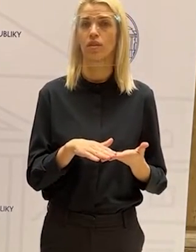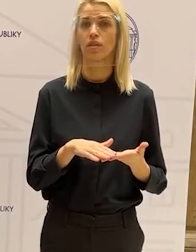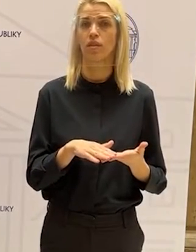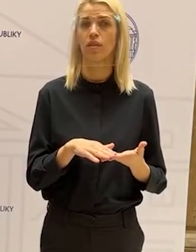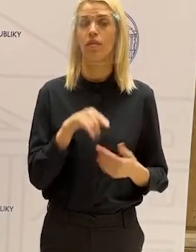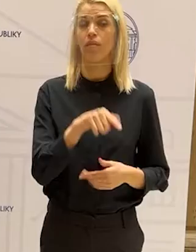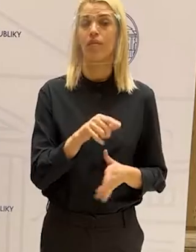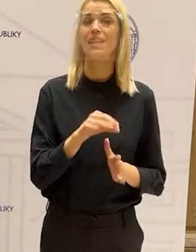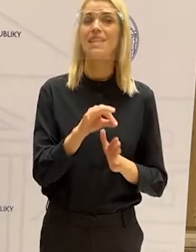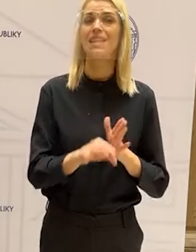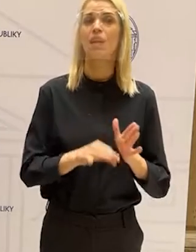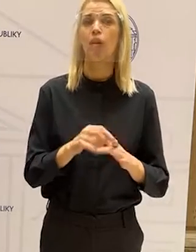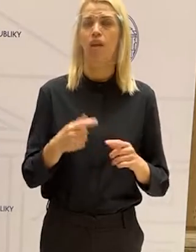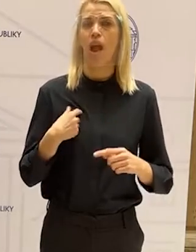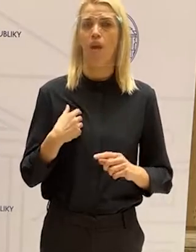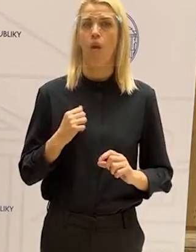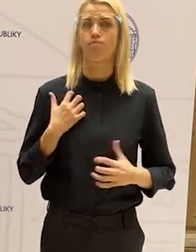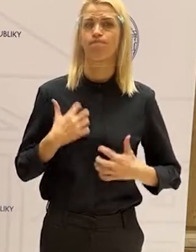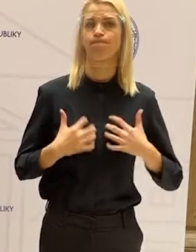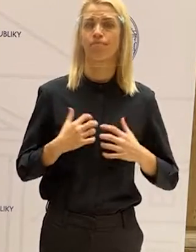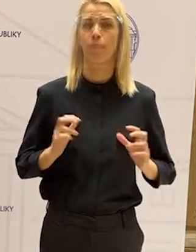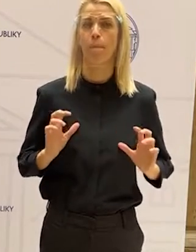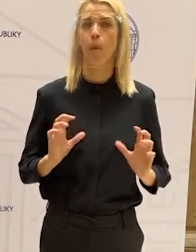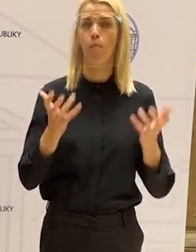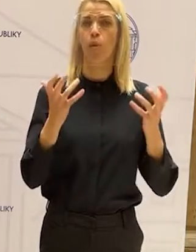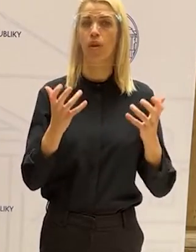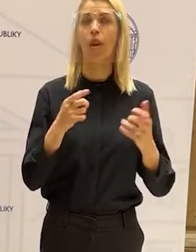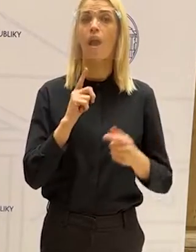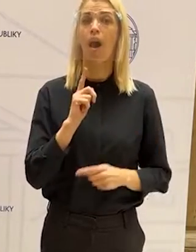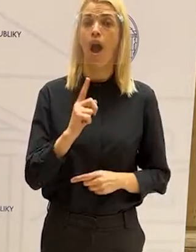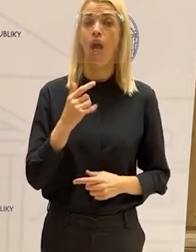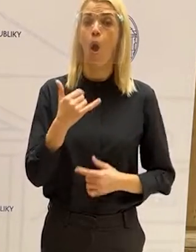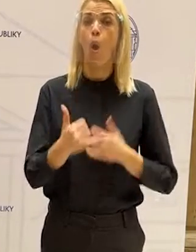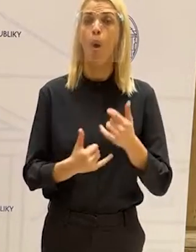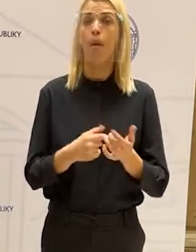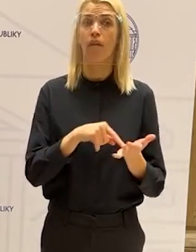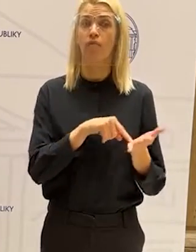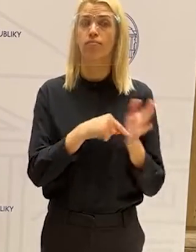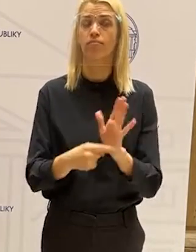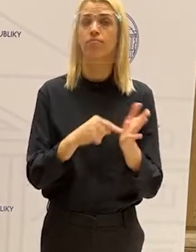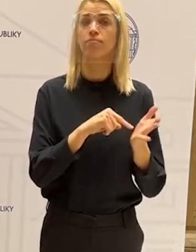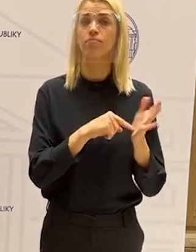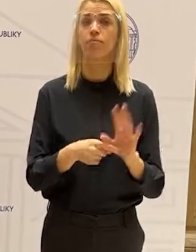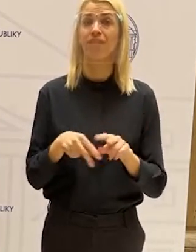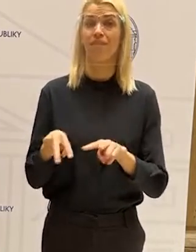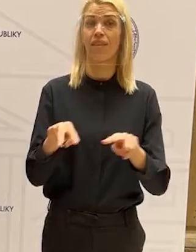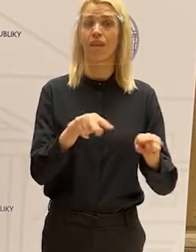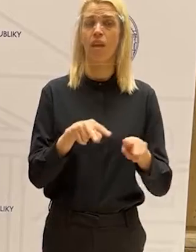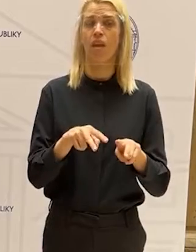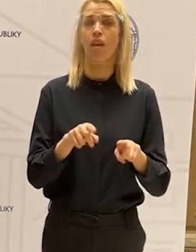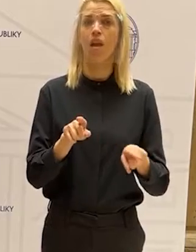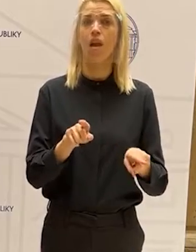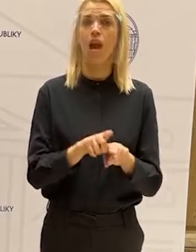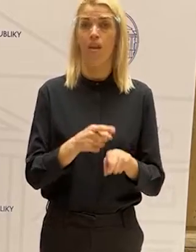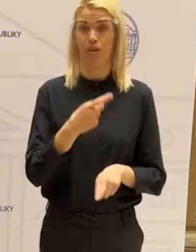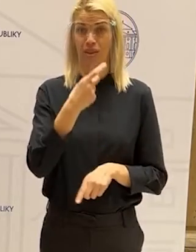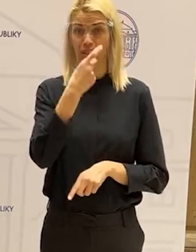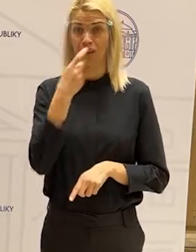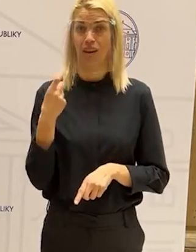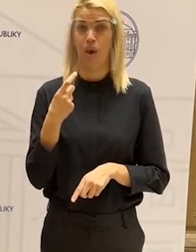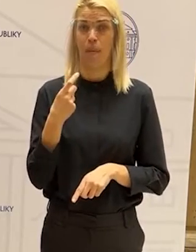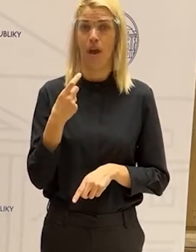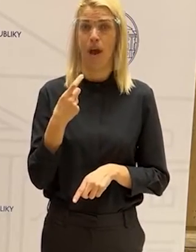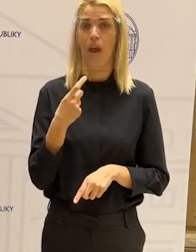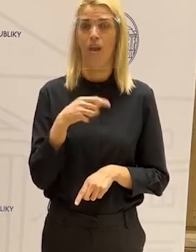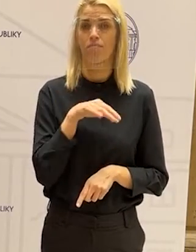spoločnosť sa to situácia pobúrila. Ale opakovane prezentovanie videí traumatizuje nie len deti v škole